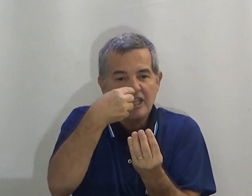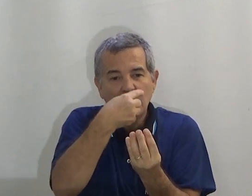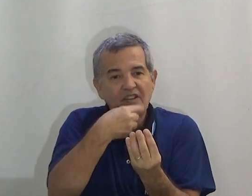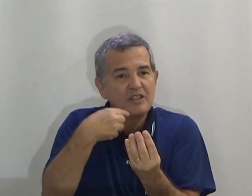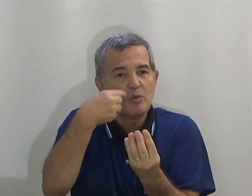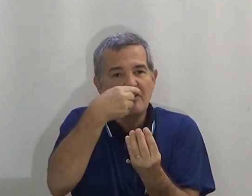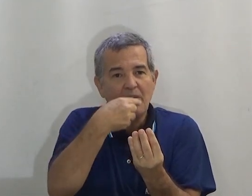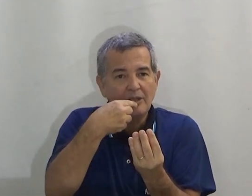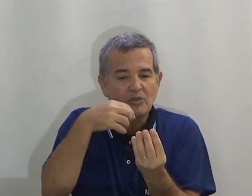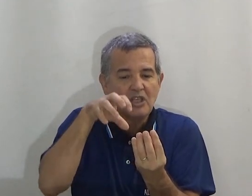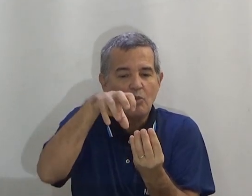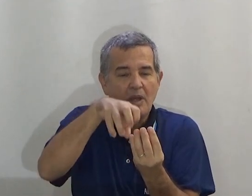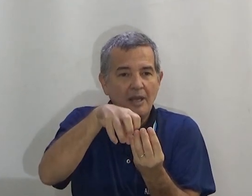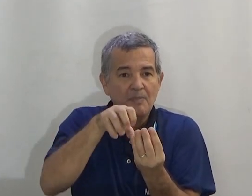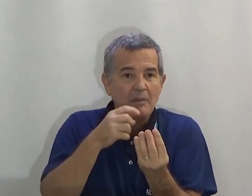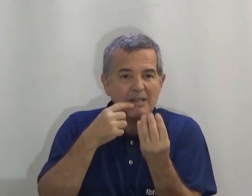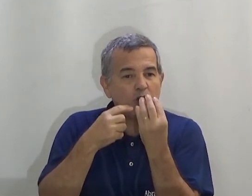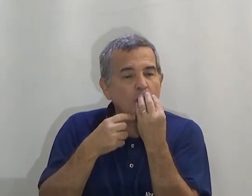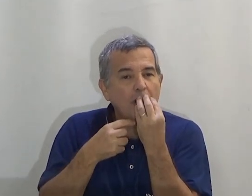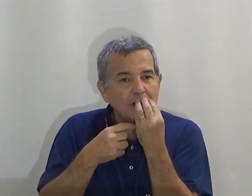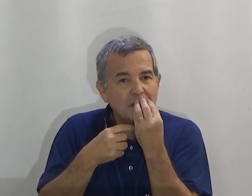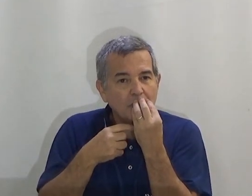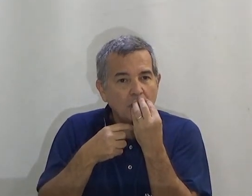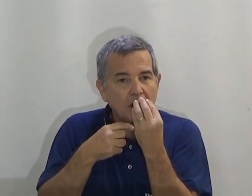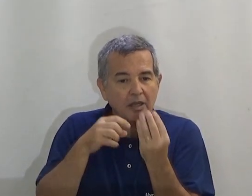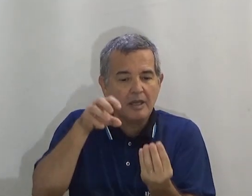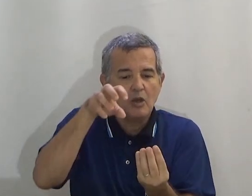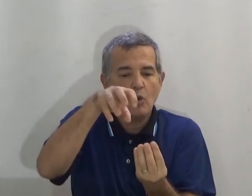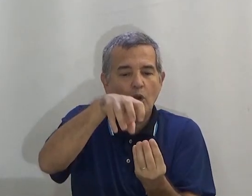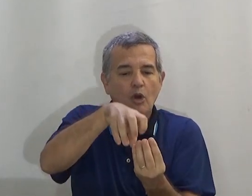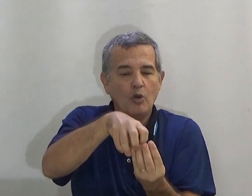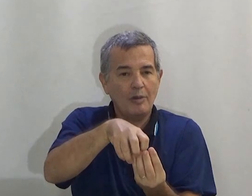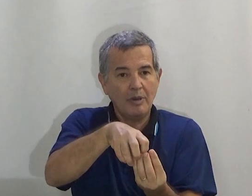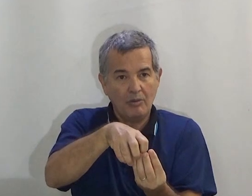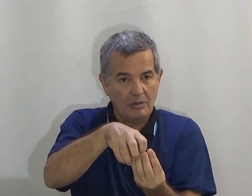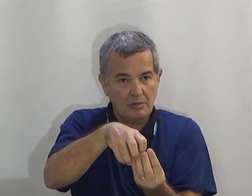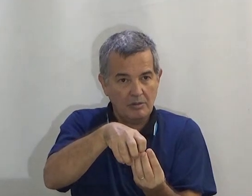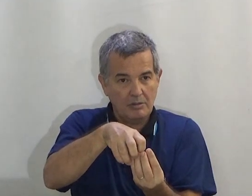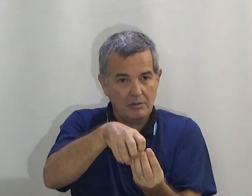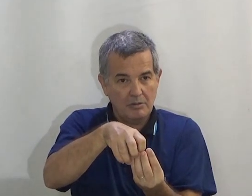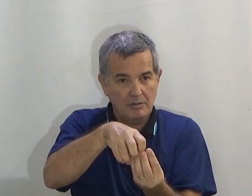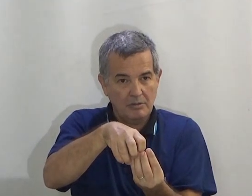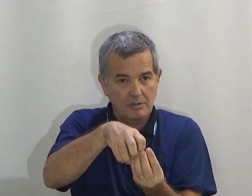Aqui eu estou fazendo o movimento de comer. Mas eu não boto a minha boca. Eu coloco a mão.